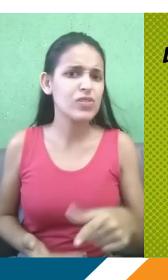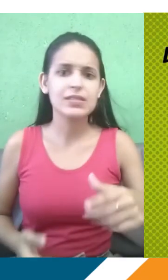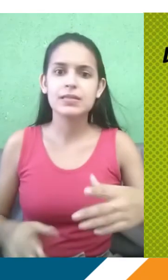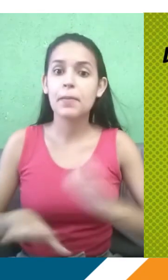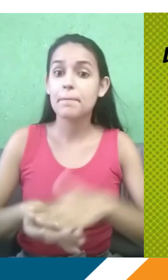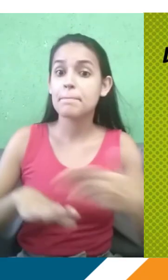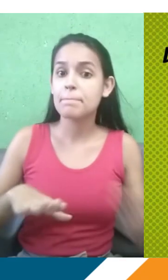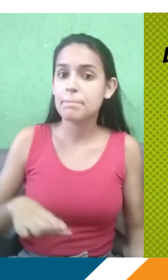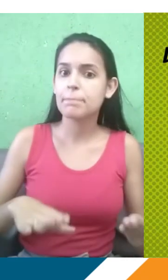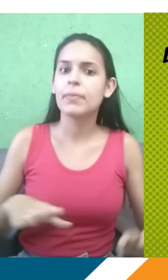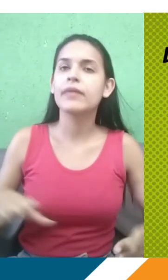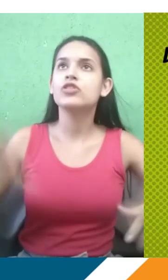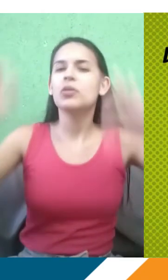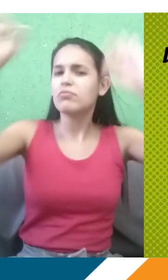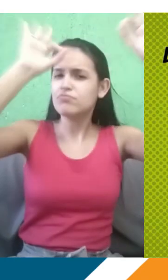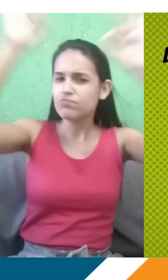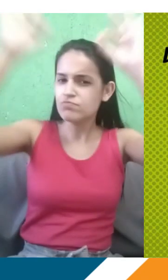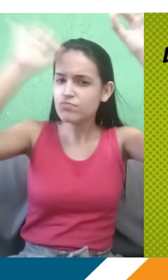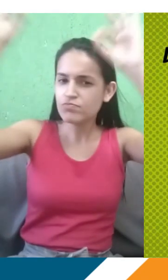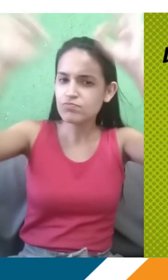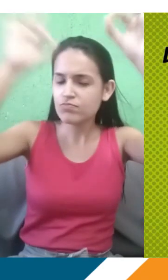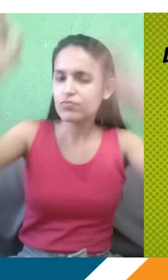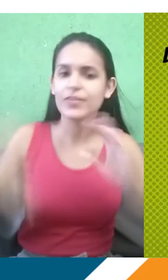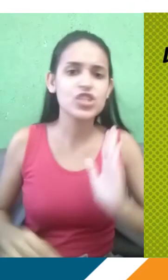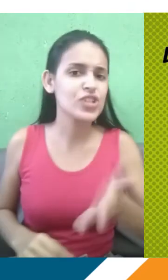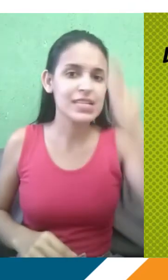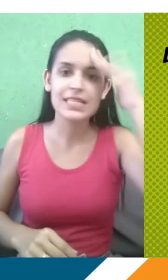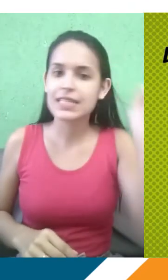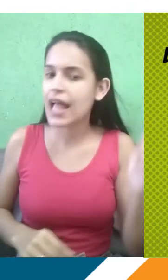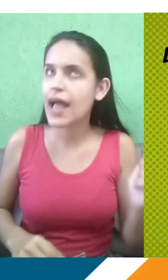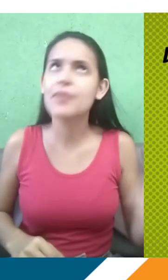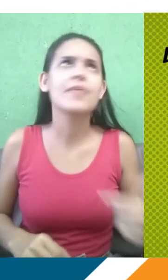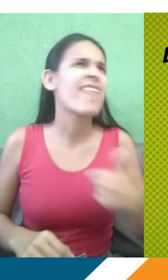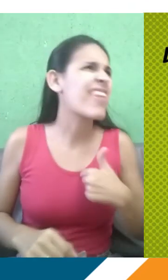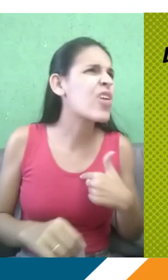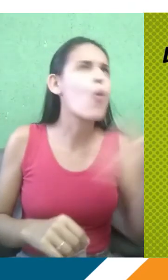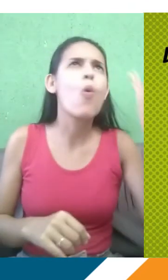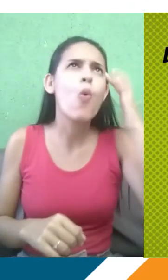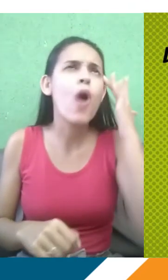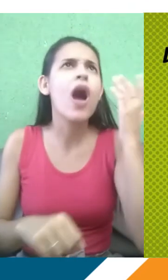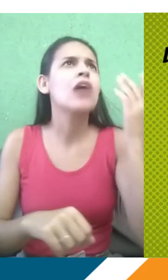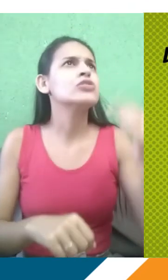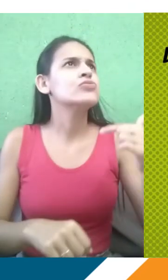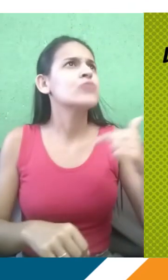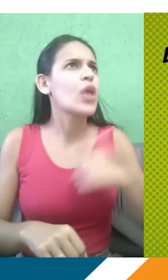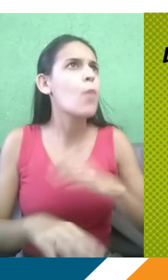de quanto tempo vocês vão levar, quais são as matérias que vocês vão ter mais dificuldade, mais facilidade. Então, assim, é diferente quando a gente já está fazendo